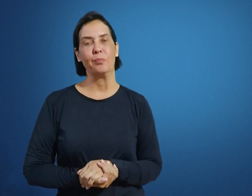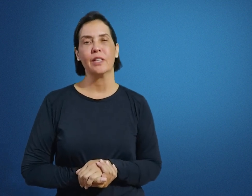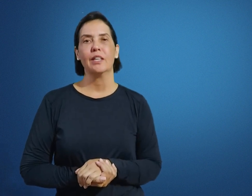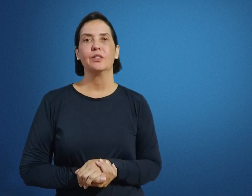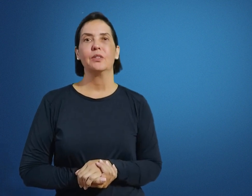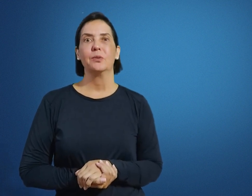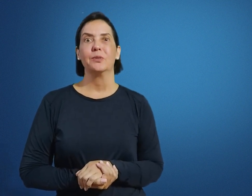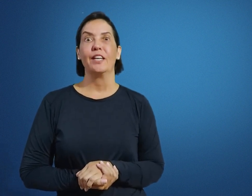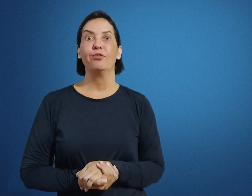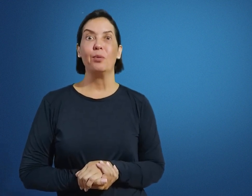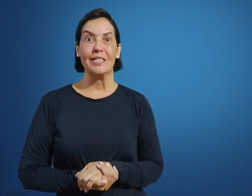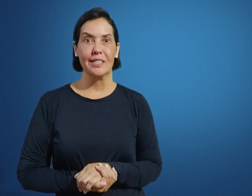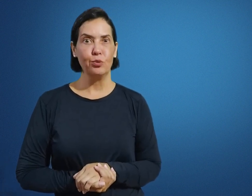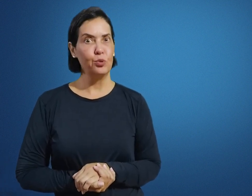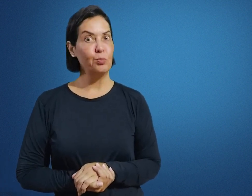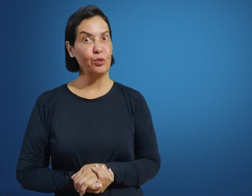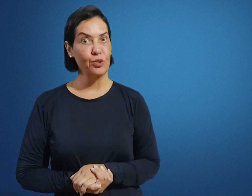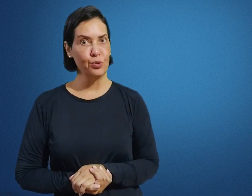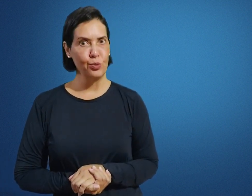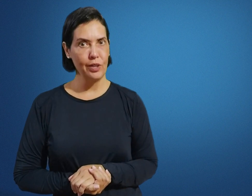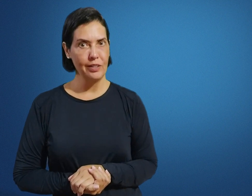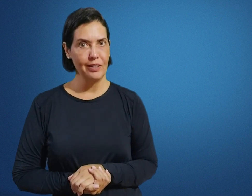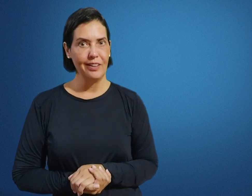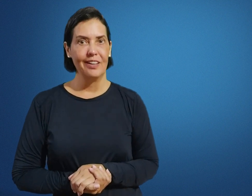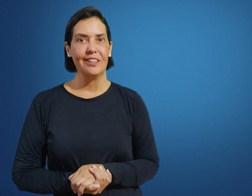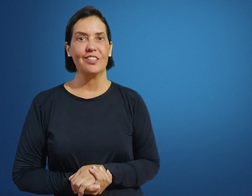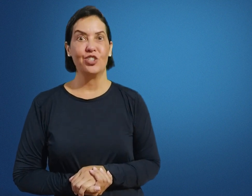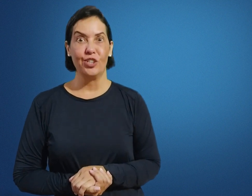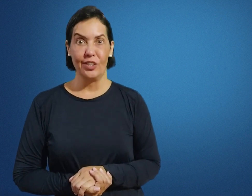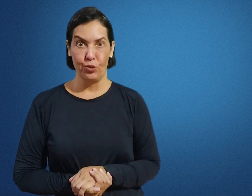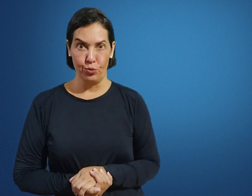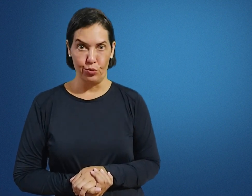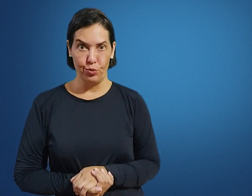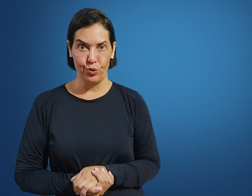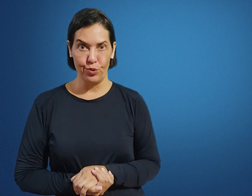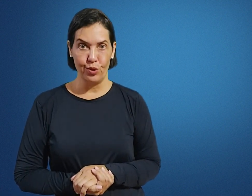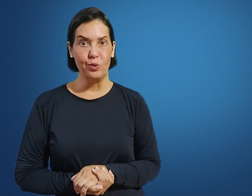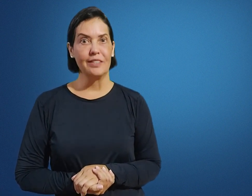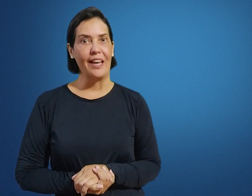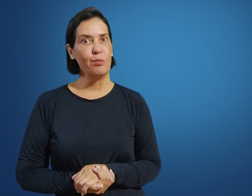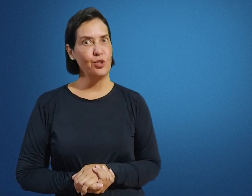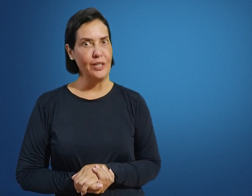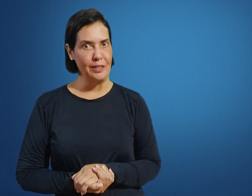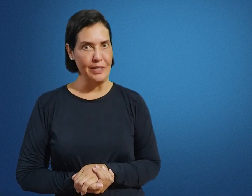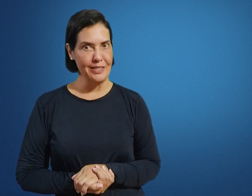da formação do professor de surdos, do intérprete de Libras